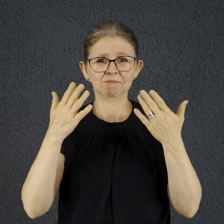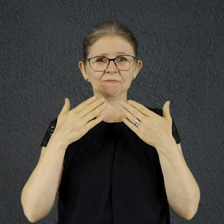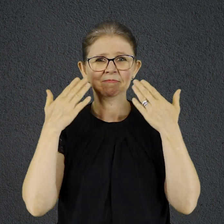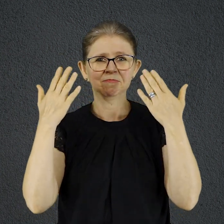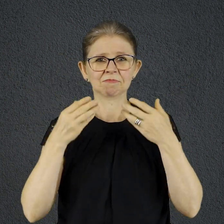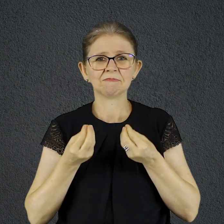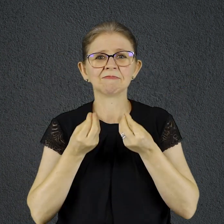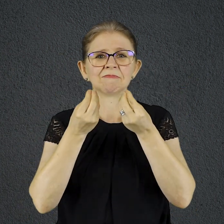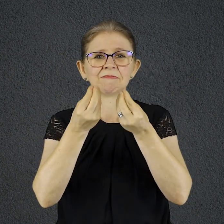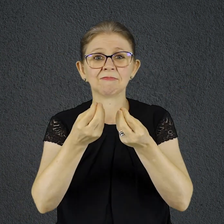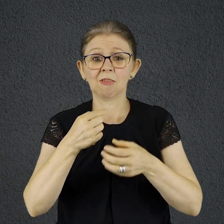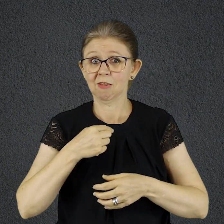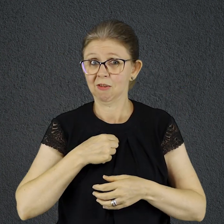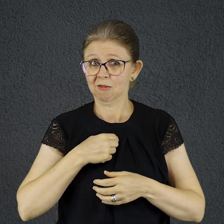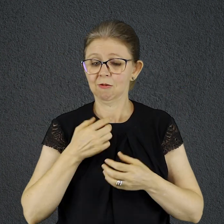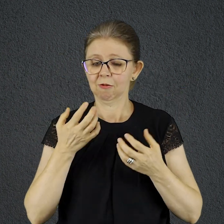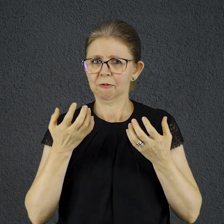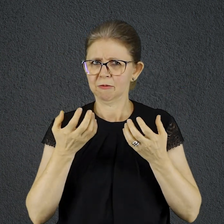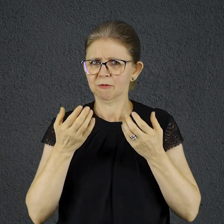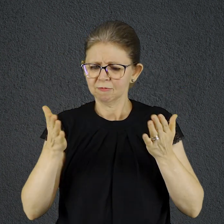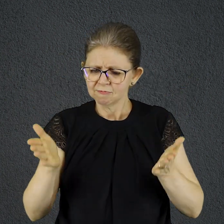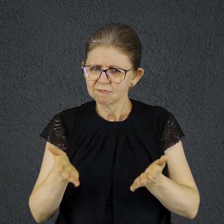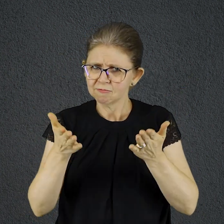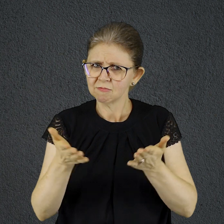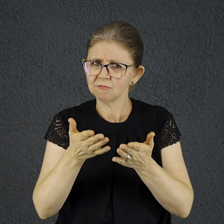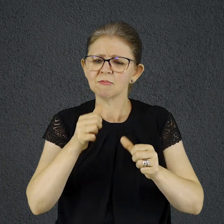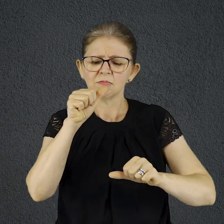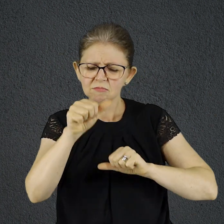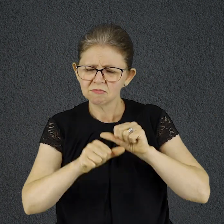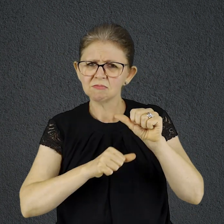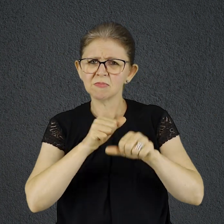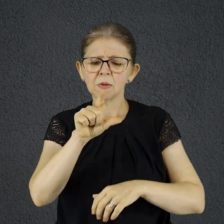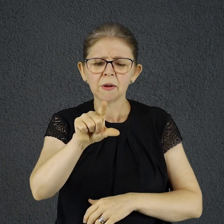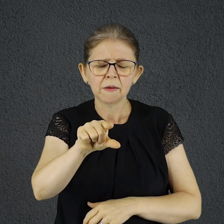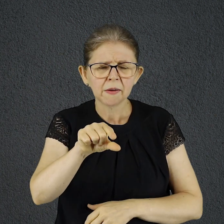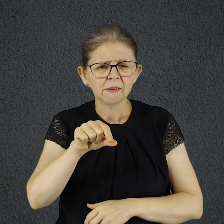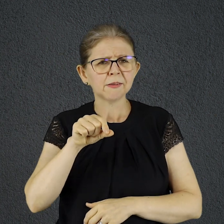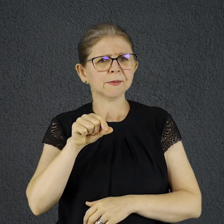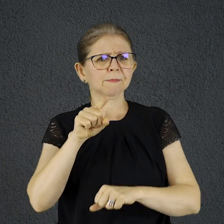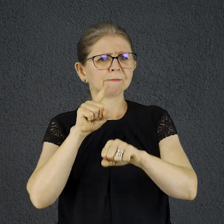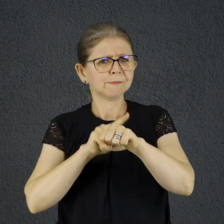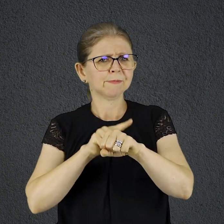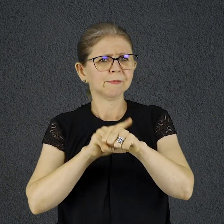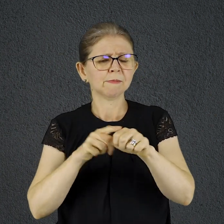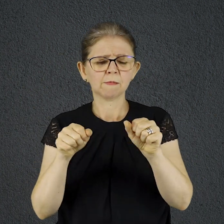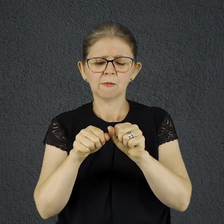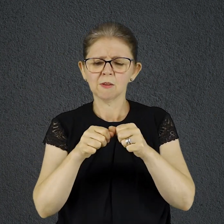este o seu caso, a mudar Decida tirar tempo para aquilo que realmente vale a pena Volte-se para a